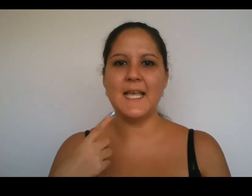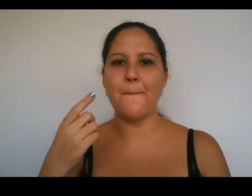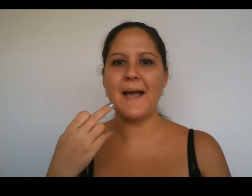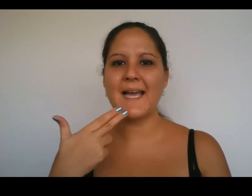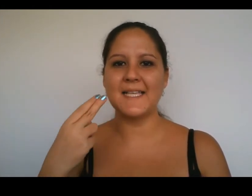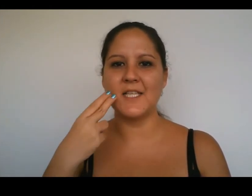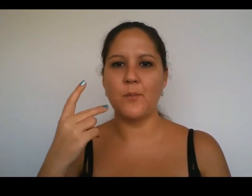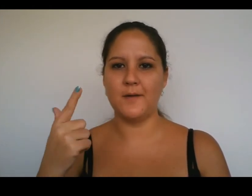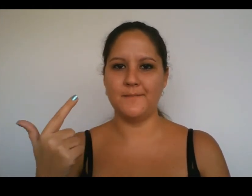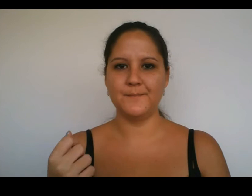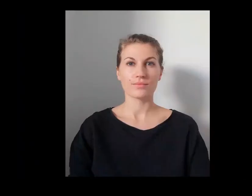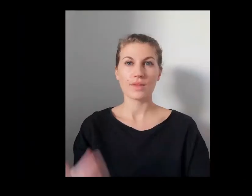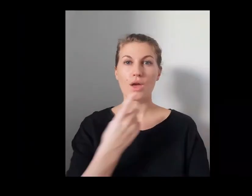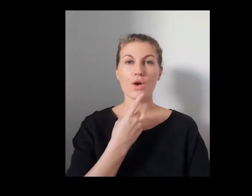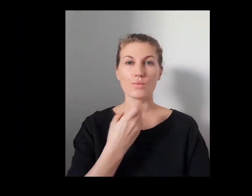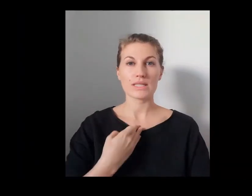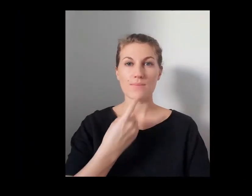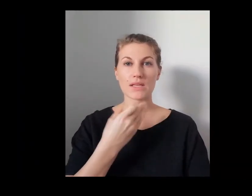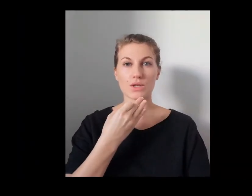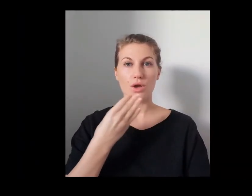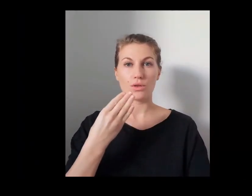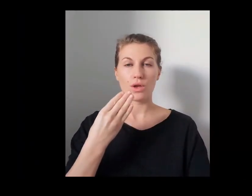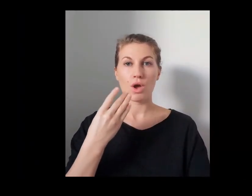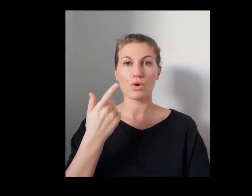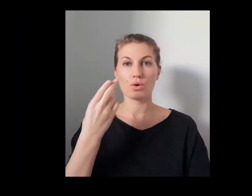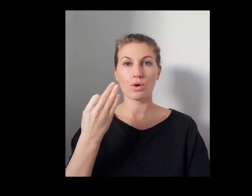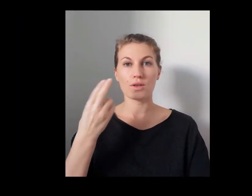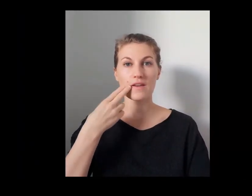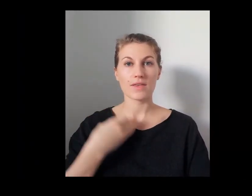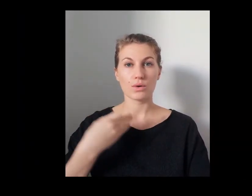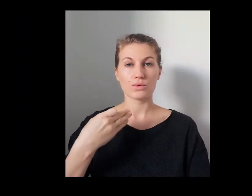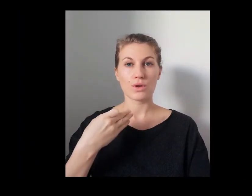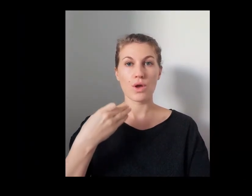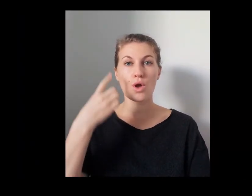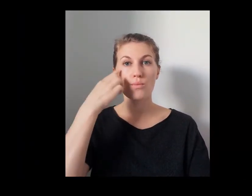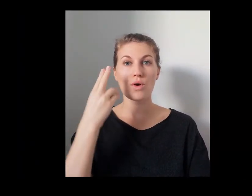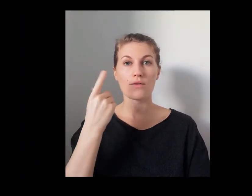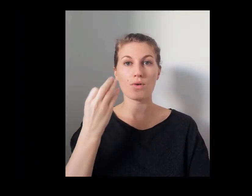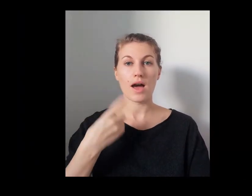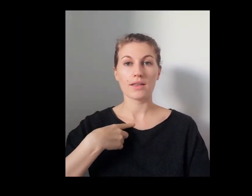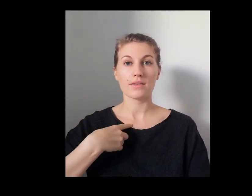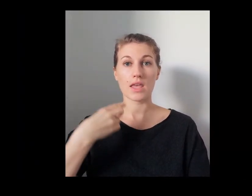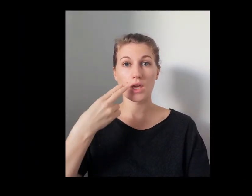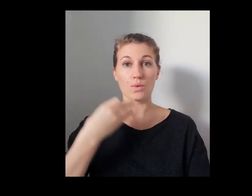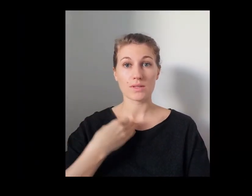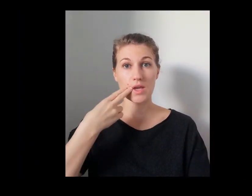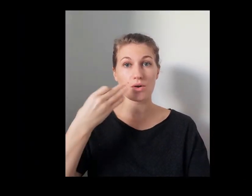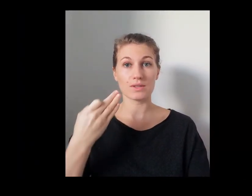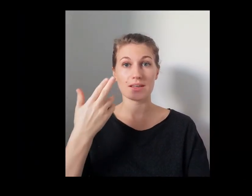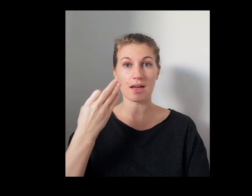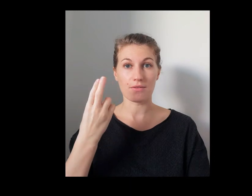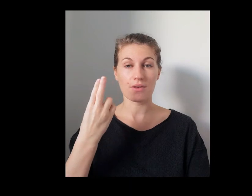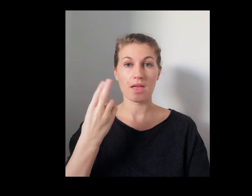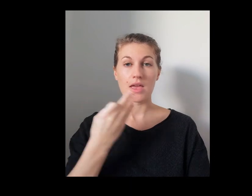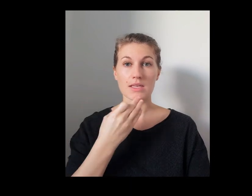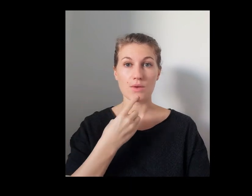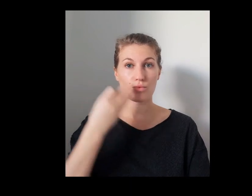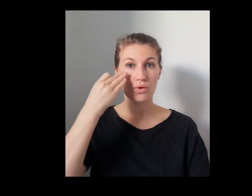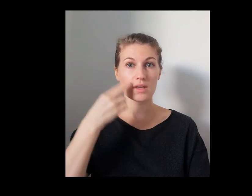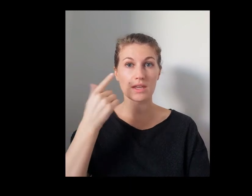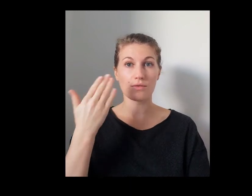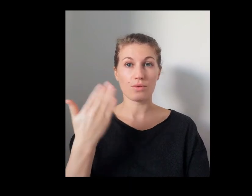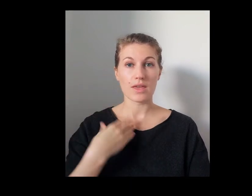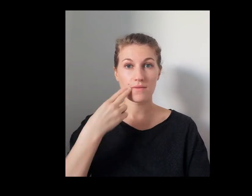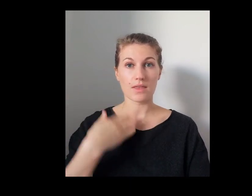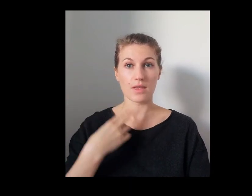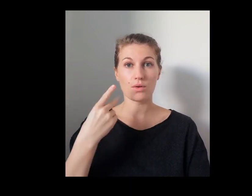comme le tonton dialysé par exemple. Pour ces personnes, le coronavirus peut avoir des conséquences graves. C'est pour eux